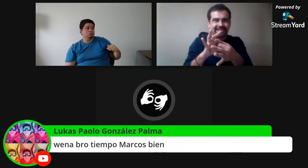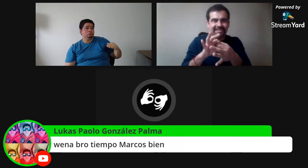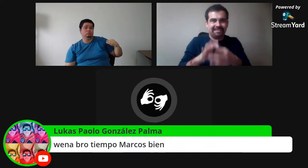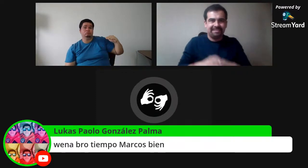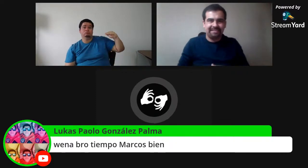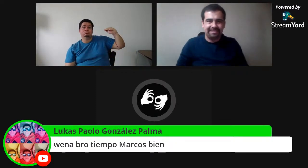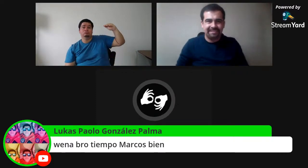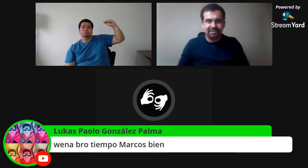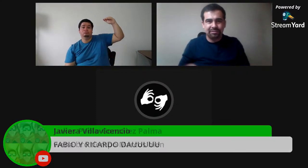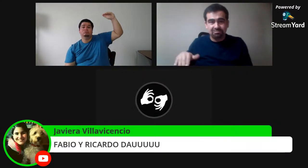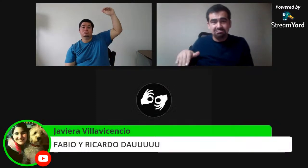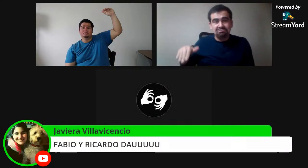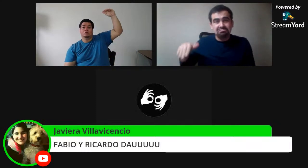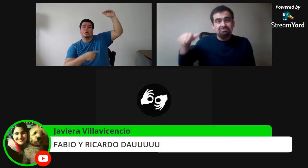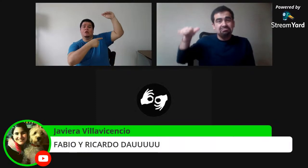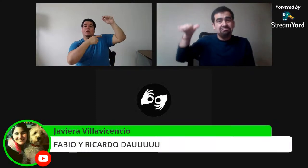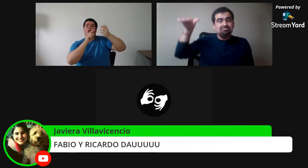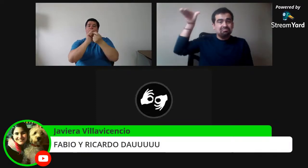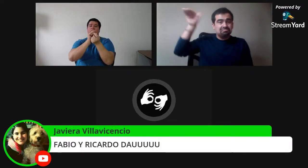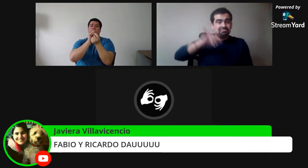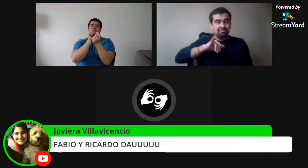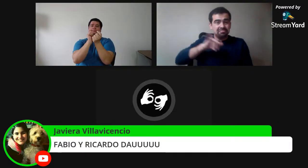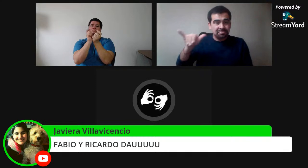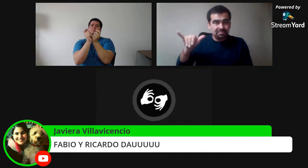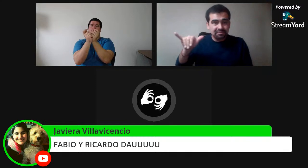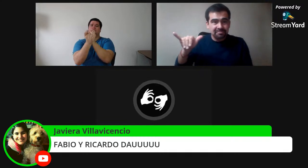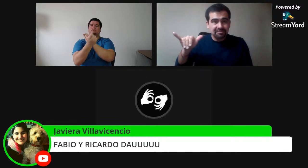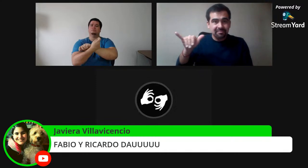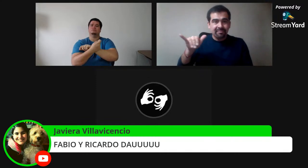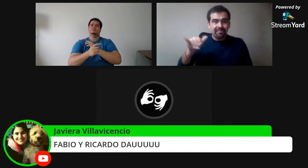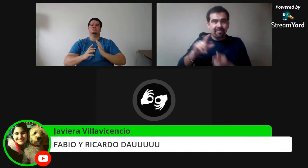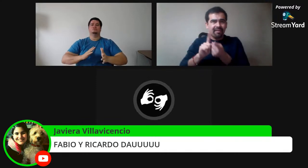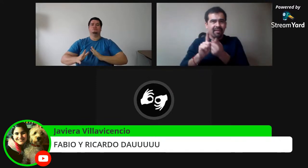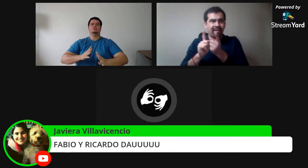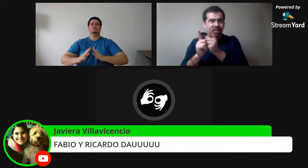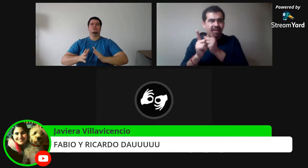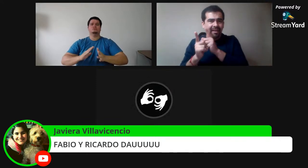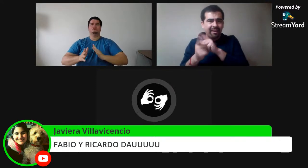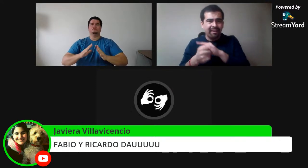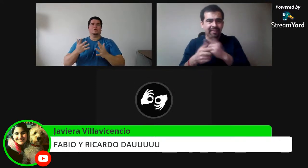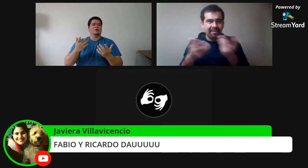ellos puedan imaginar y vincularlo a estas expresiones en lengua de señas.